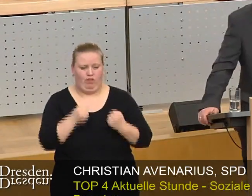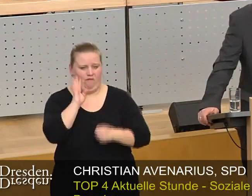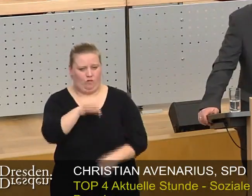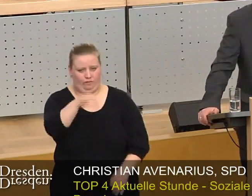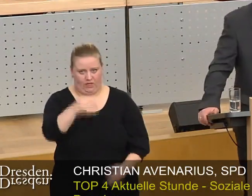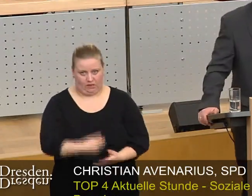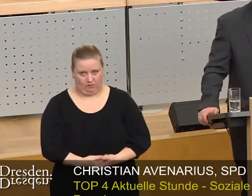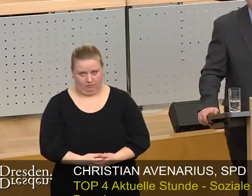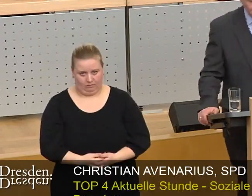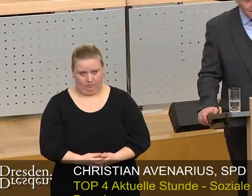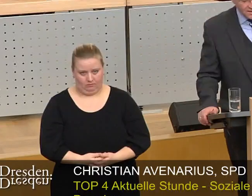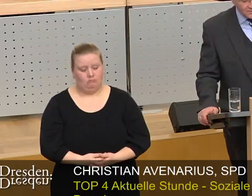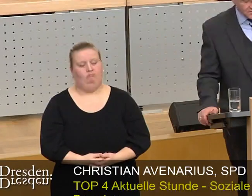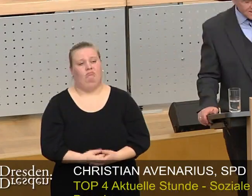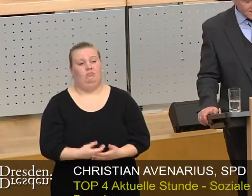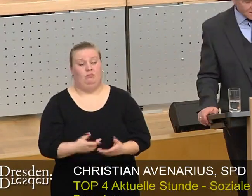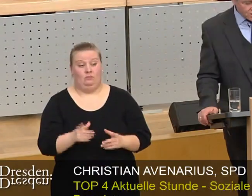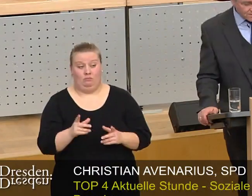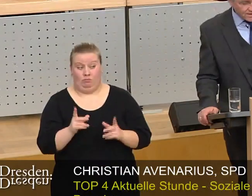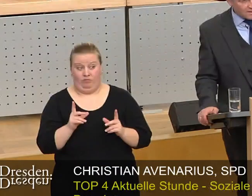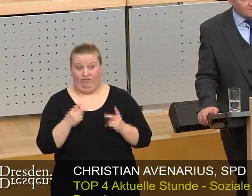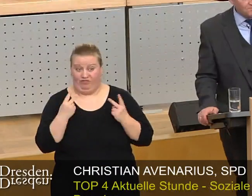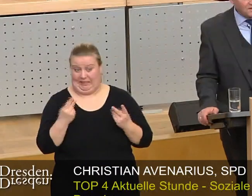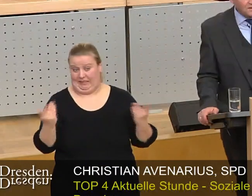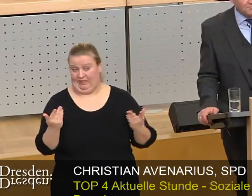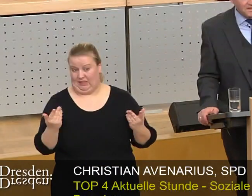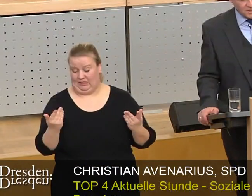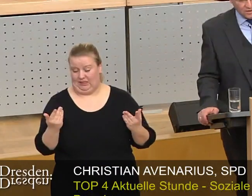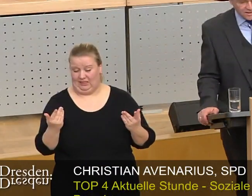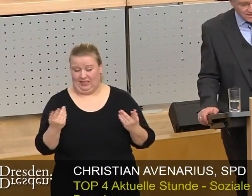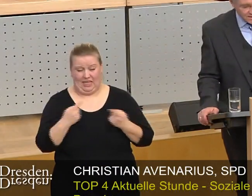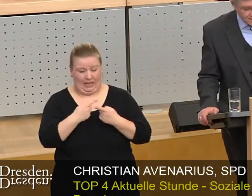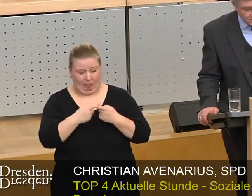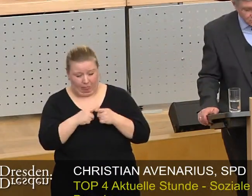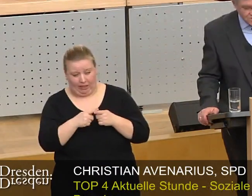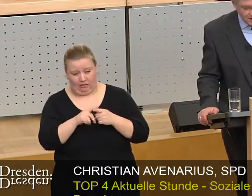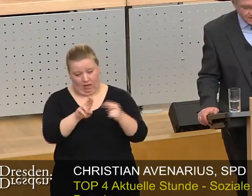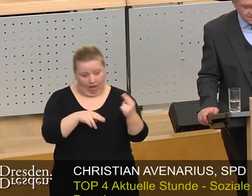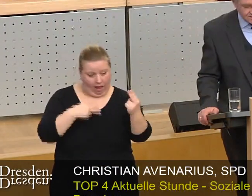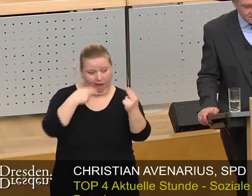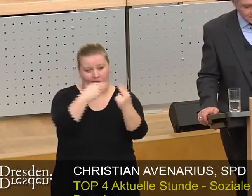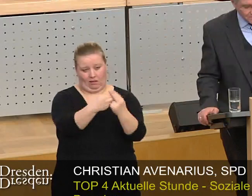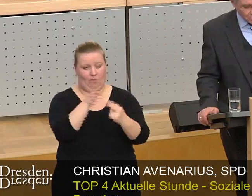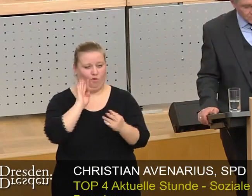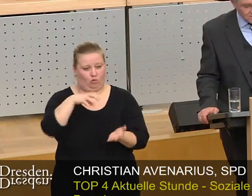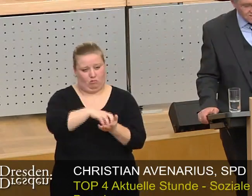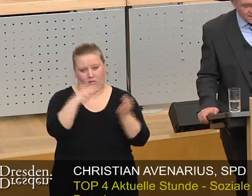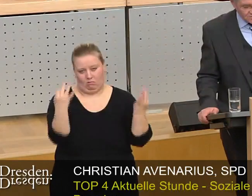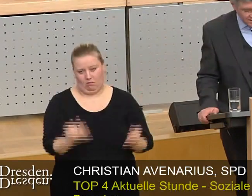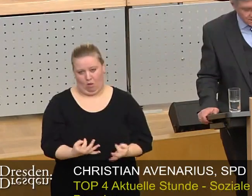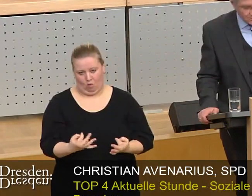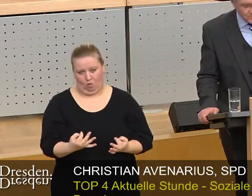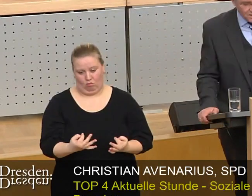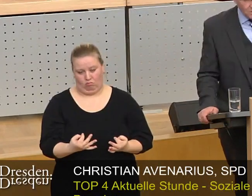Dies zeigt sehr klar, wie wichtig ein stabiler, mieterorientierter Wohnungsmarkt ist, um den